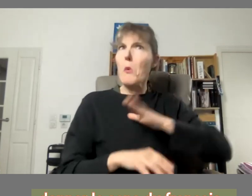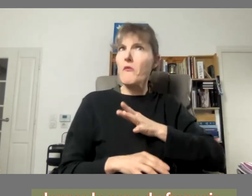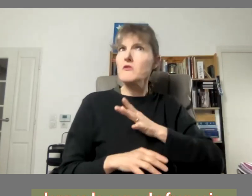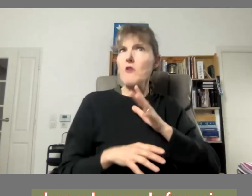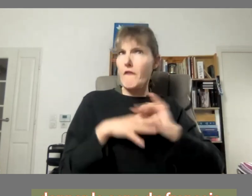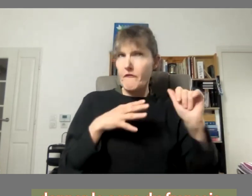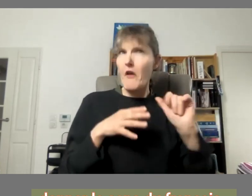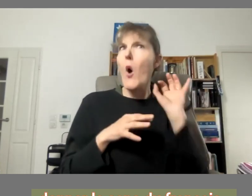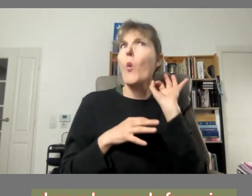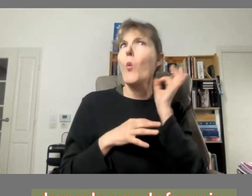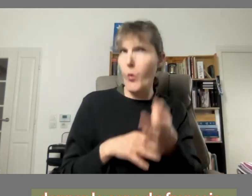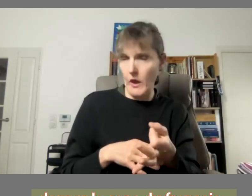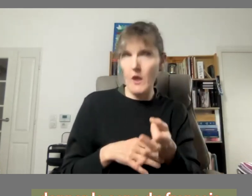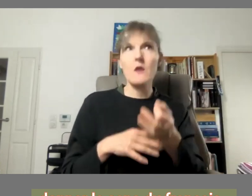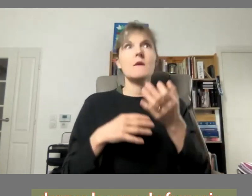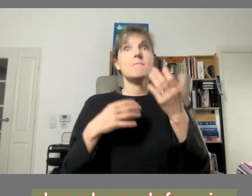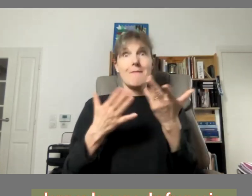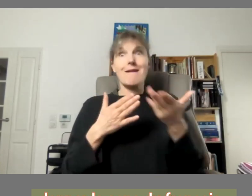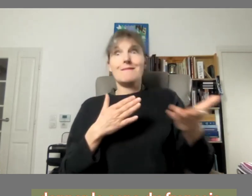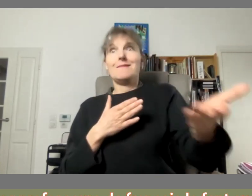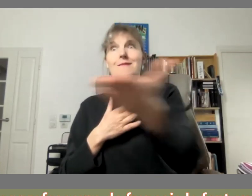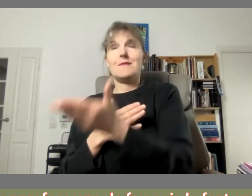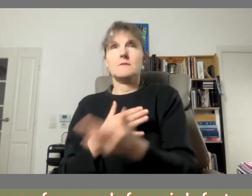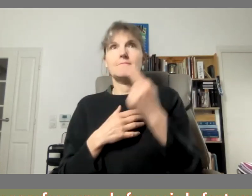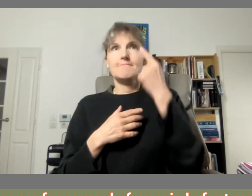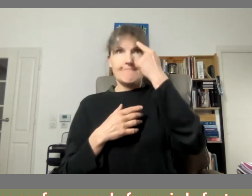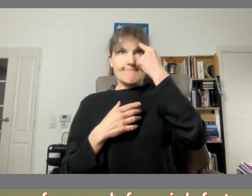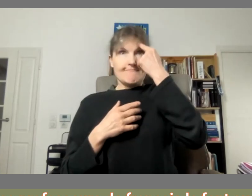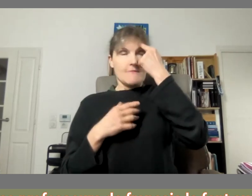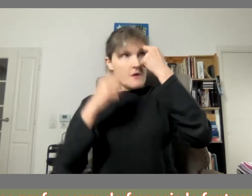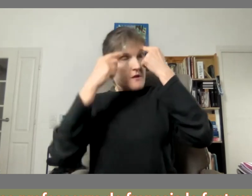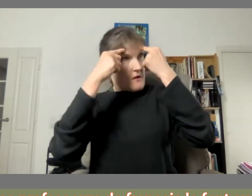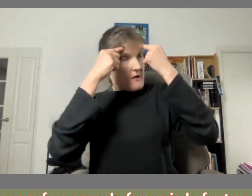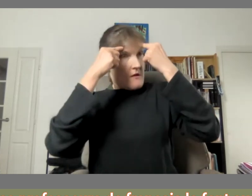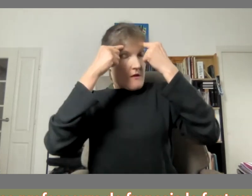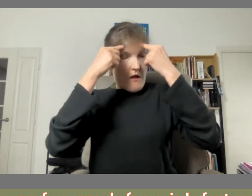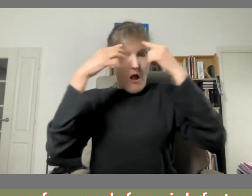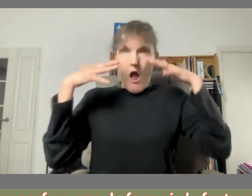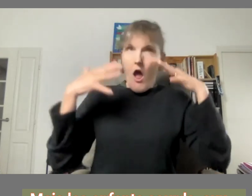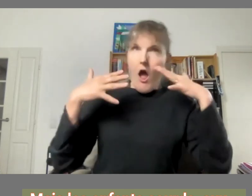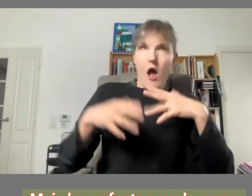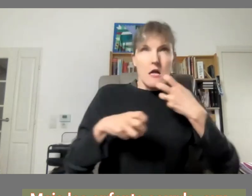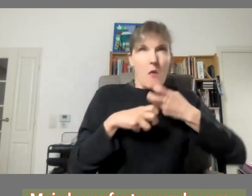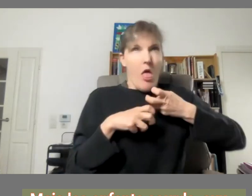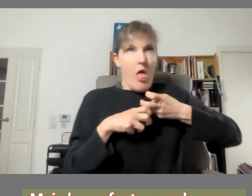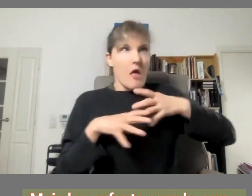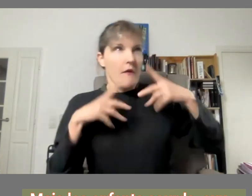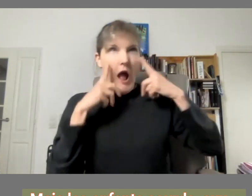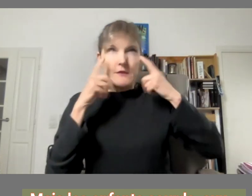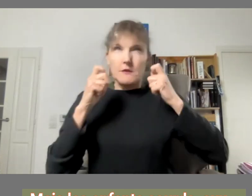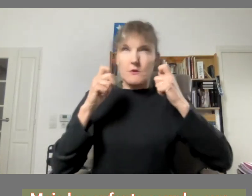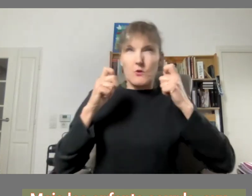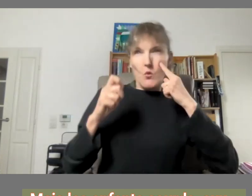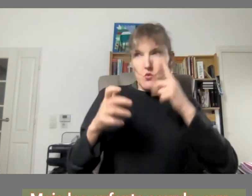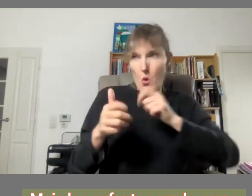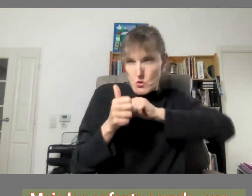donner le sens du français et les professeurs de français le font aussi mais les les enfants sourds eux